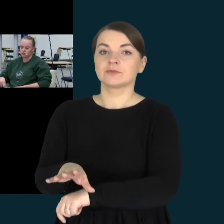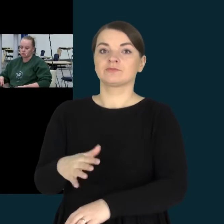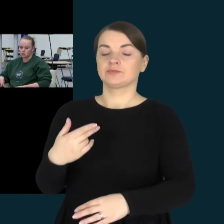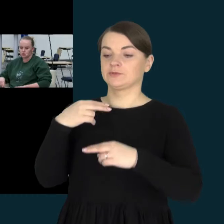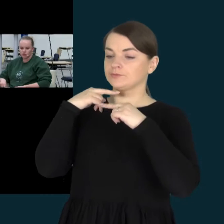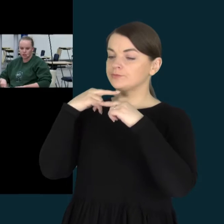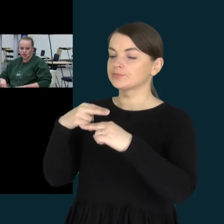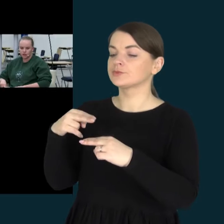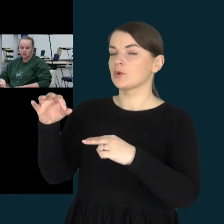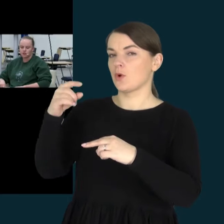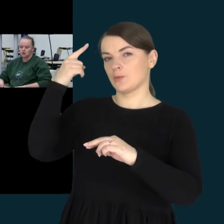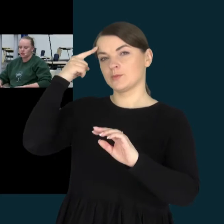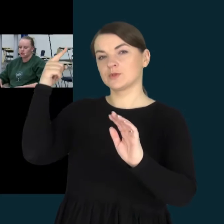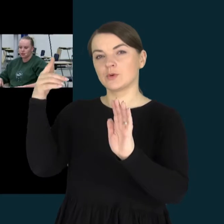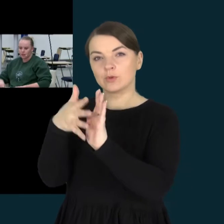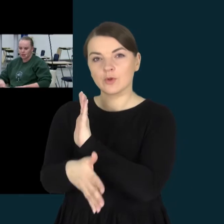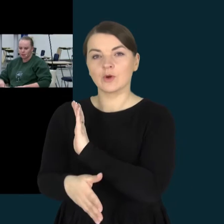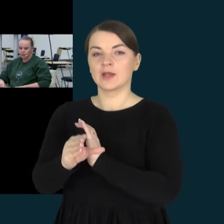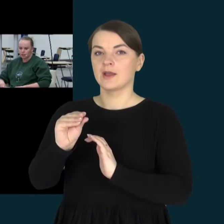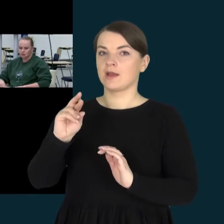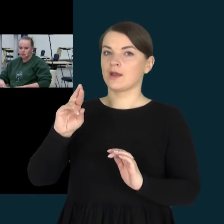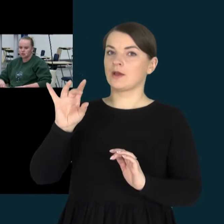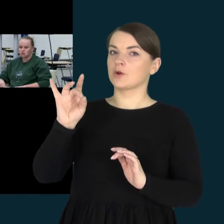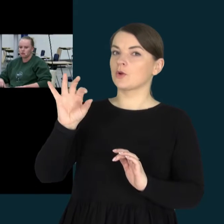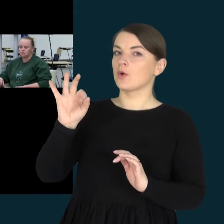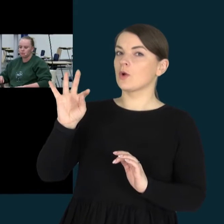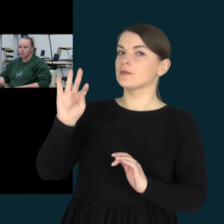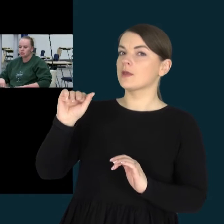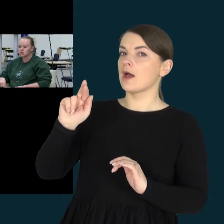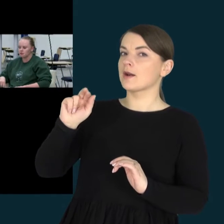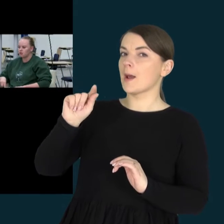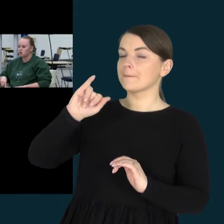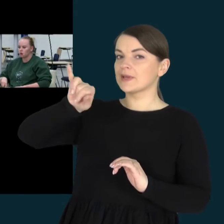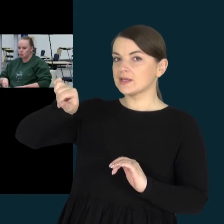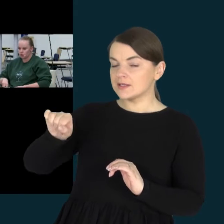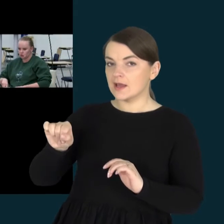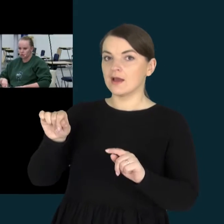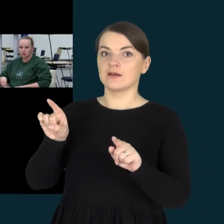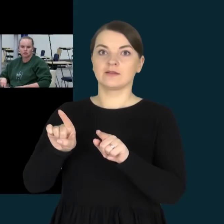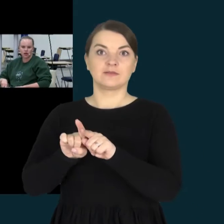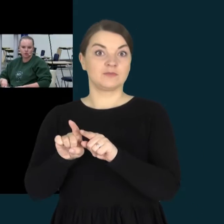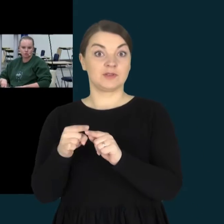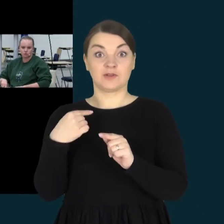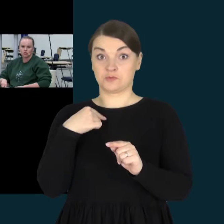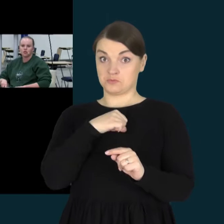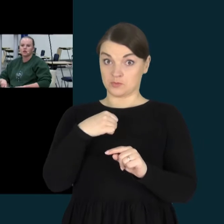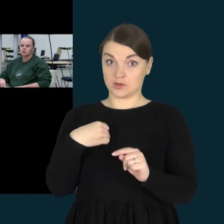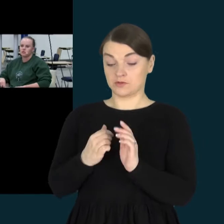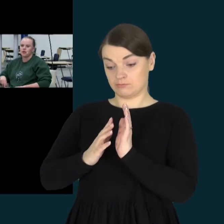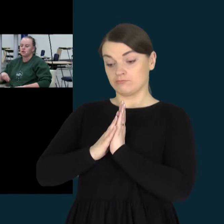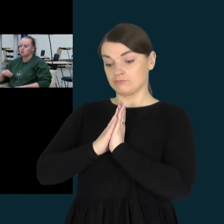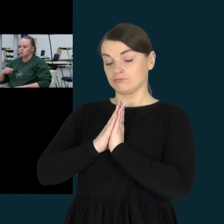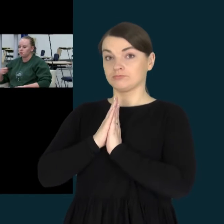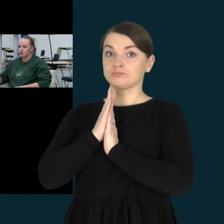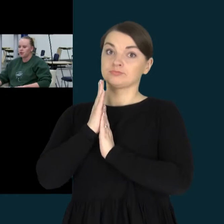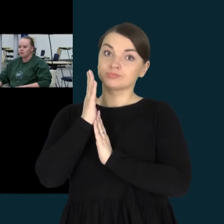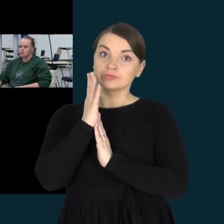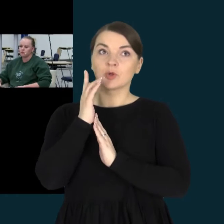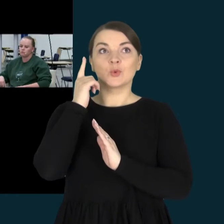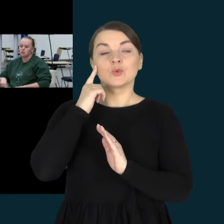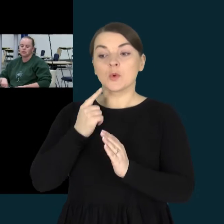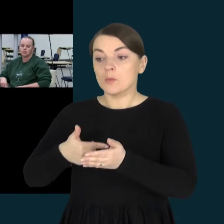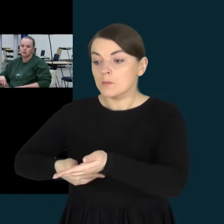dėmesio psichologijai, ergoterapijai, pati savę tobulinau tuo klausimu, stengiausi